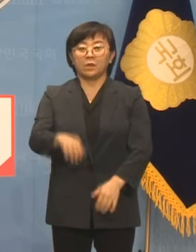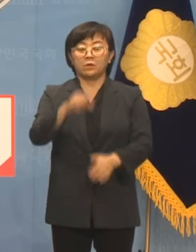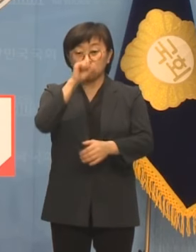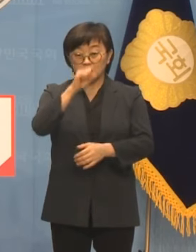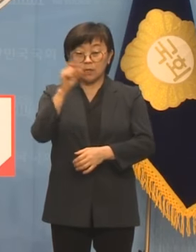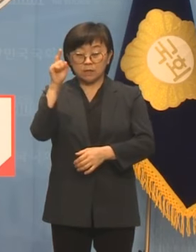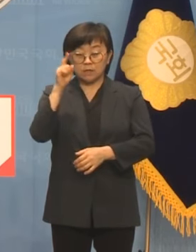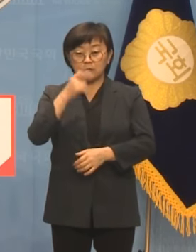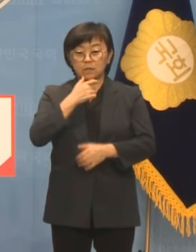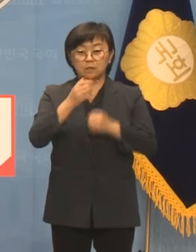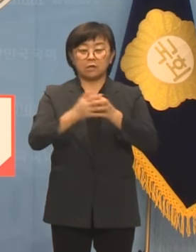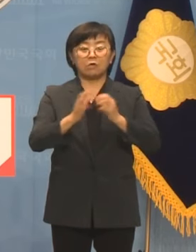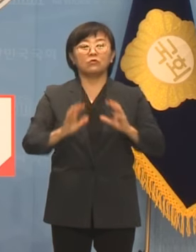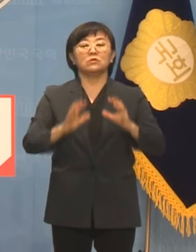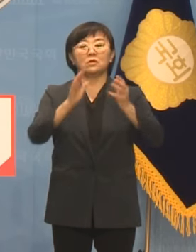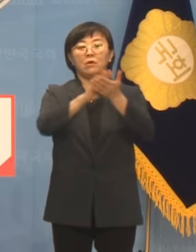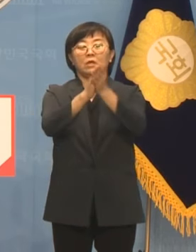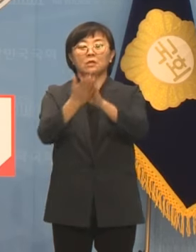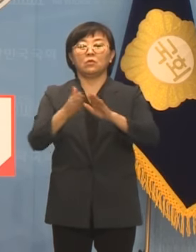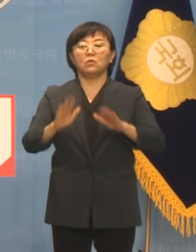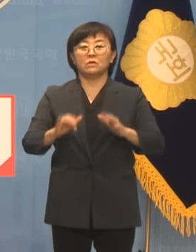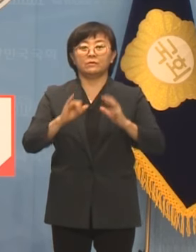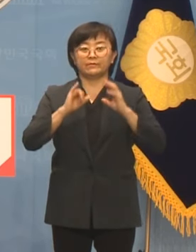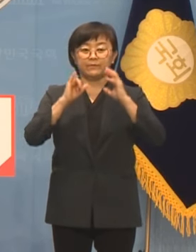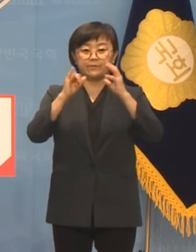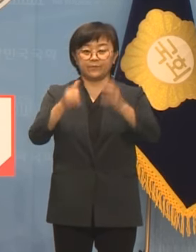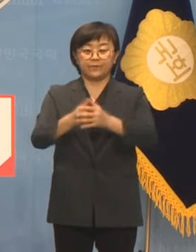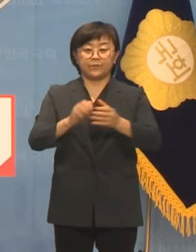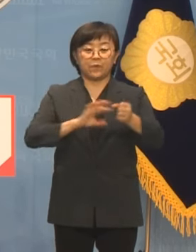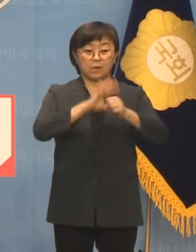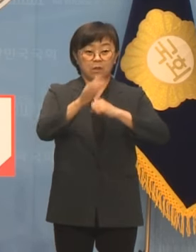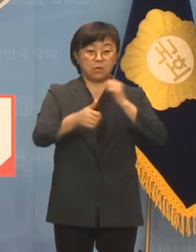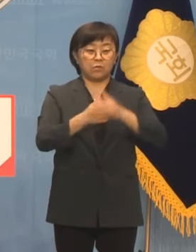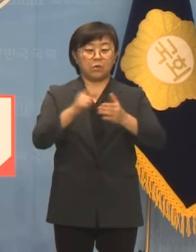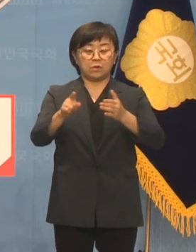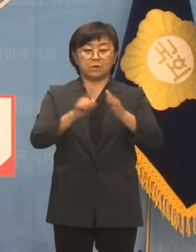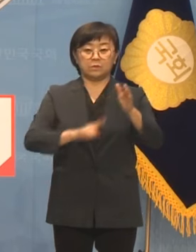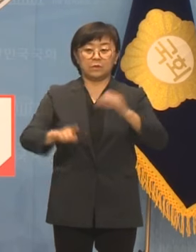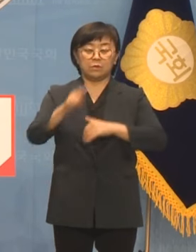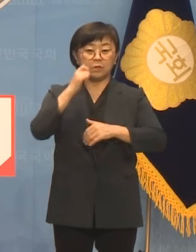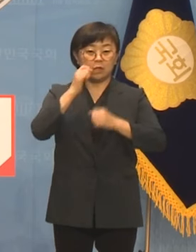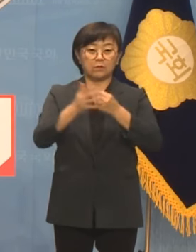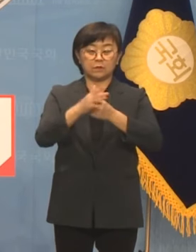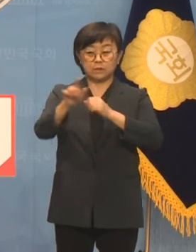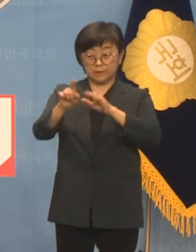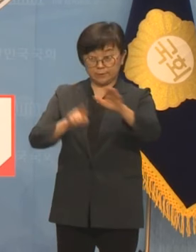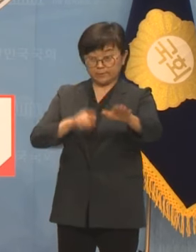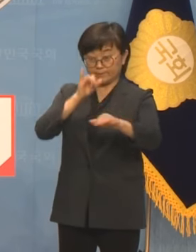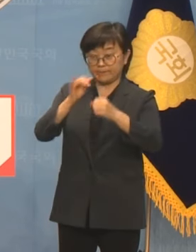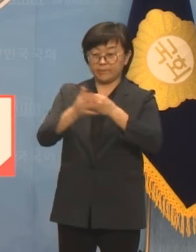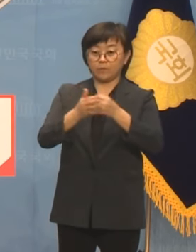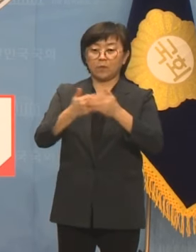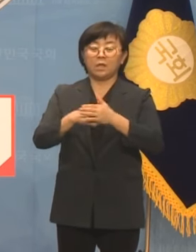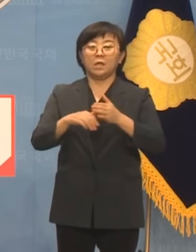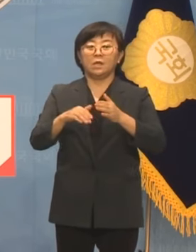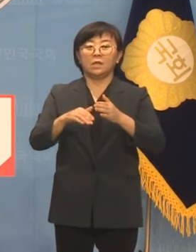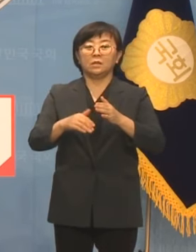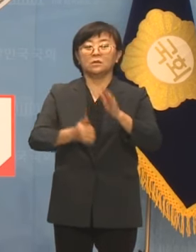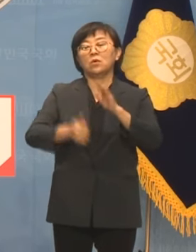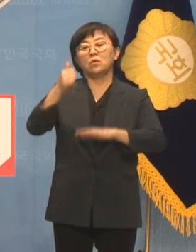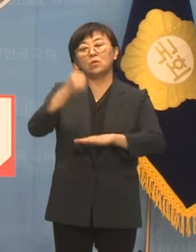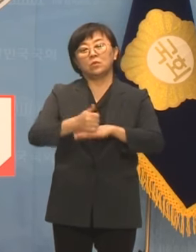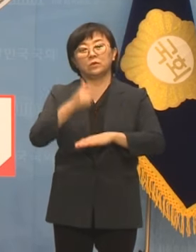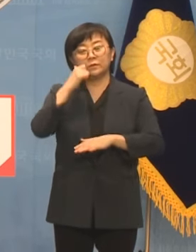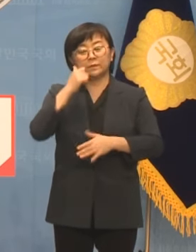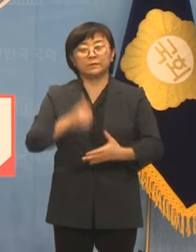싫으나 더없이 국제화된 오늘날의 세상에서 글로벌 스탠다드를 선도하지 못하고 뒤처진다면 단연코 성공할 수